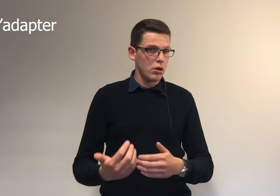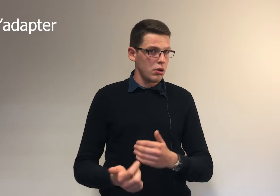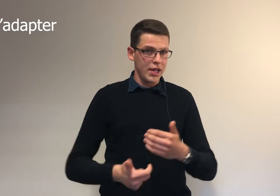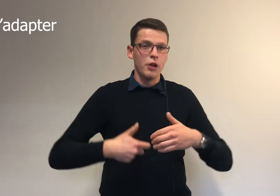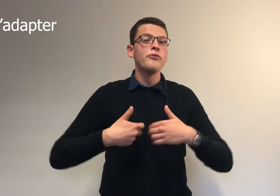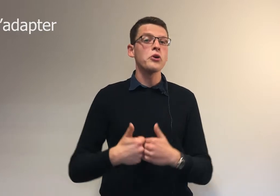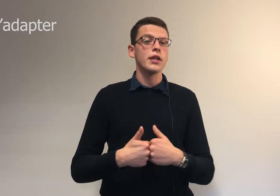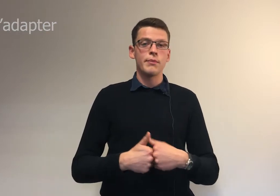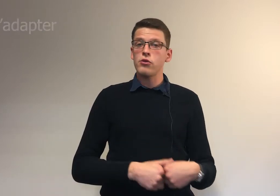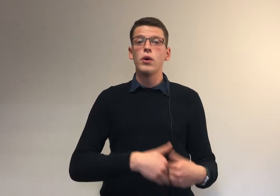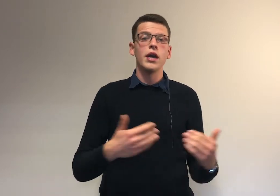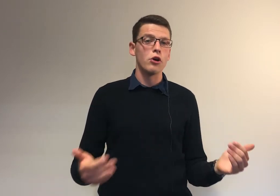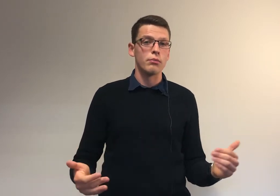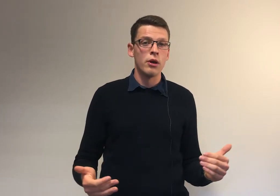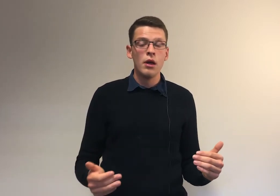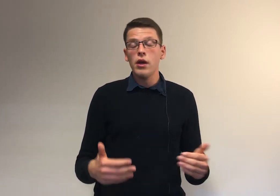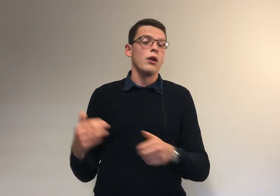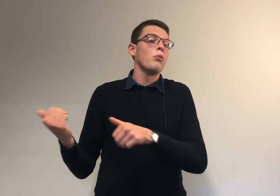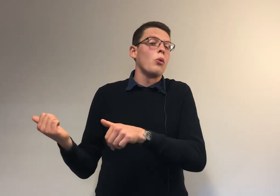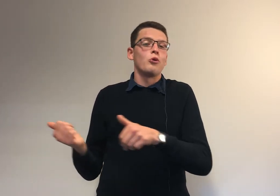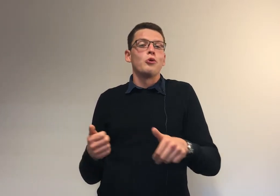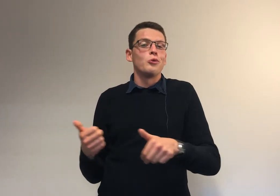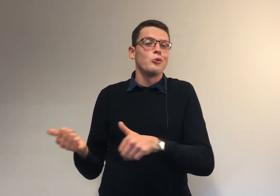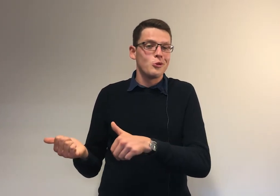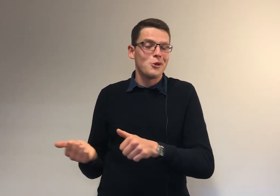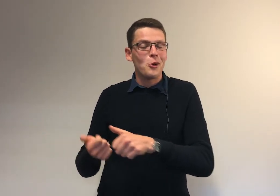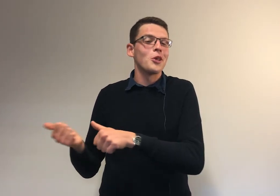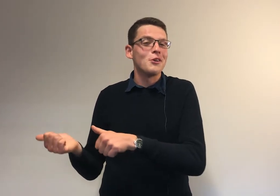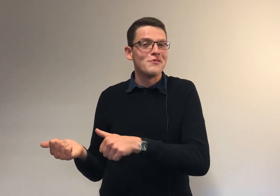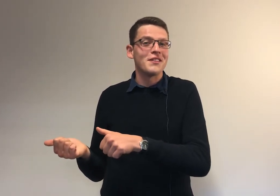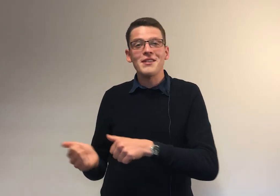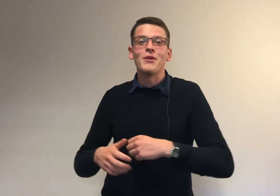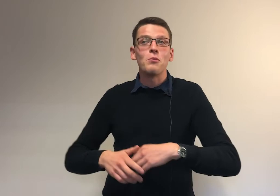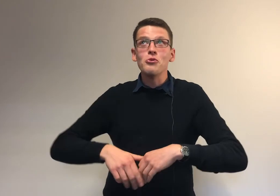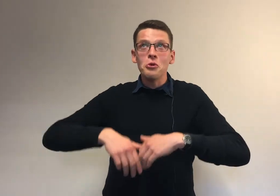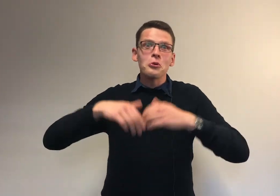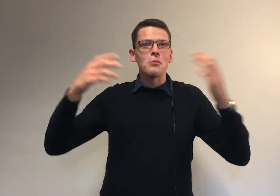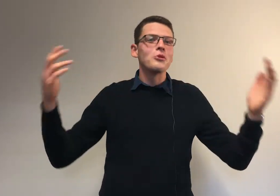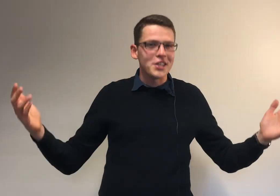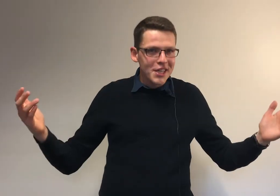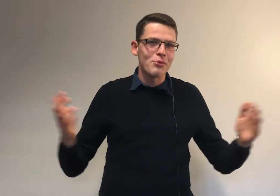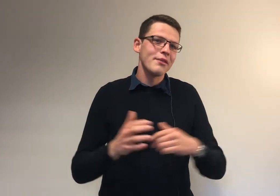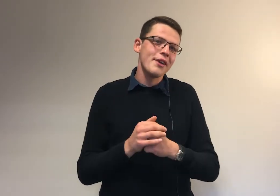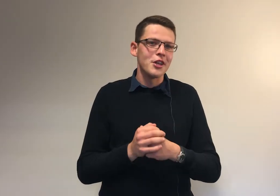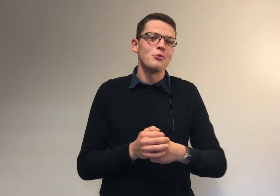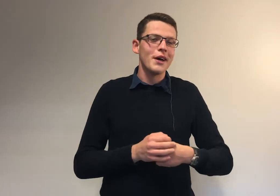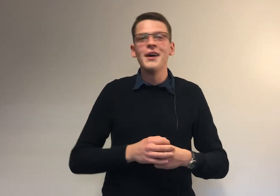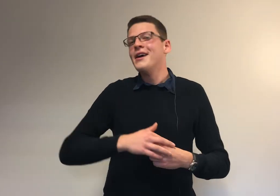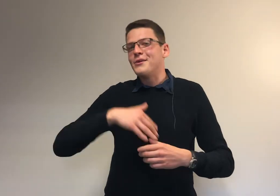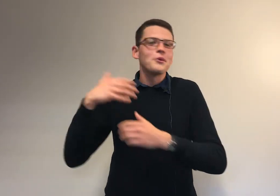il a une force d'adaptation énorme. Et bon, rentrer à l'université, ce n pas non plus le truc le plus tragique qui peut arriver à un être humain. Donc,